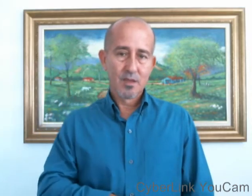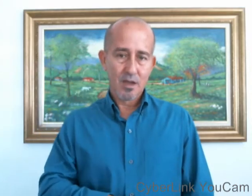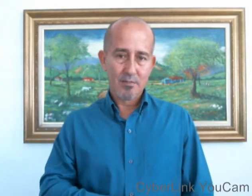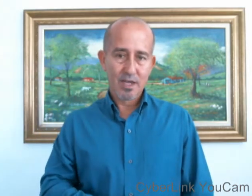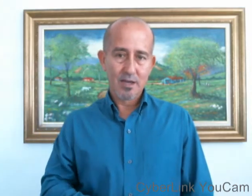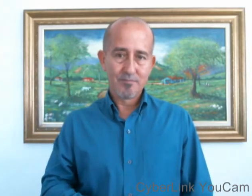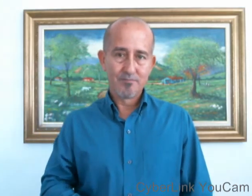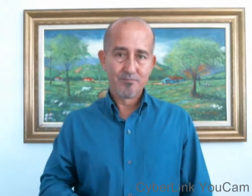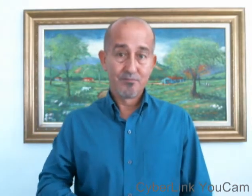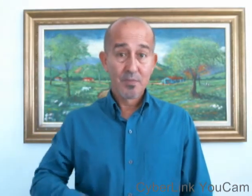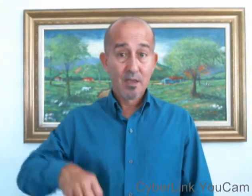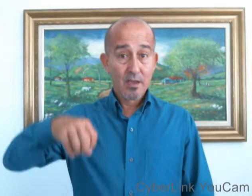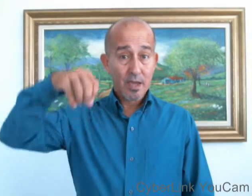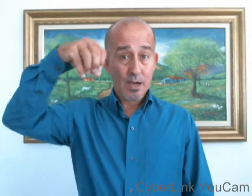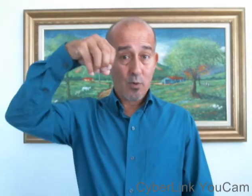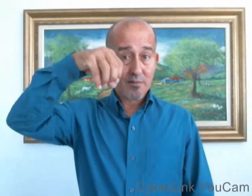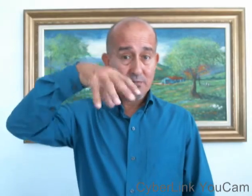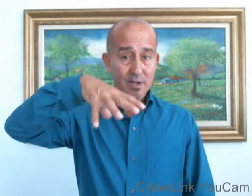Abeja. El agua viva.